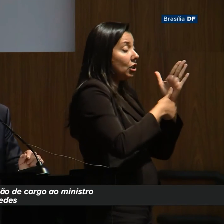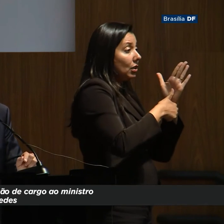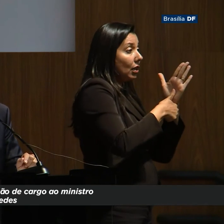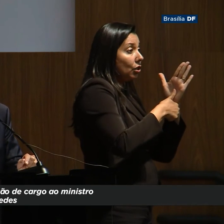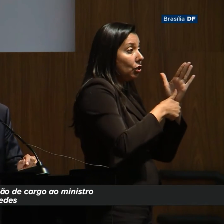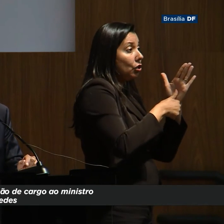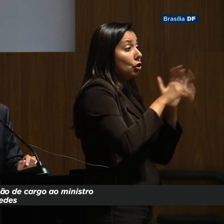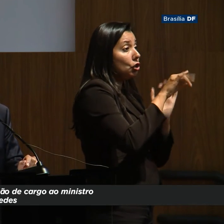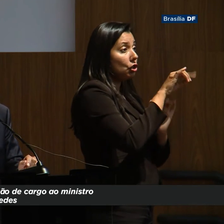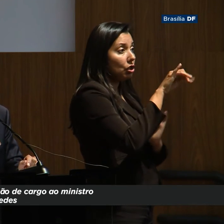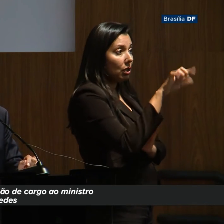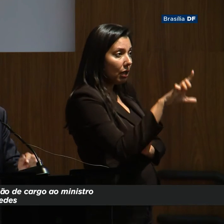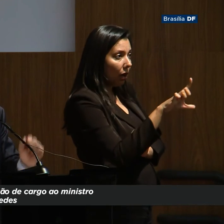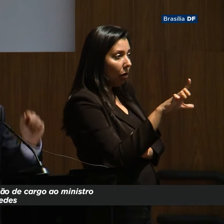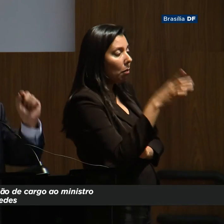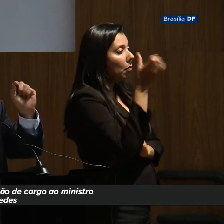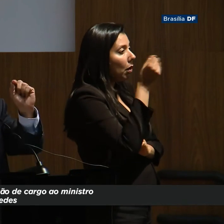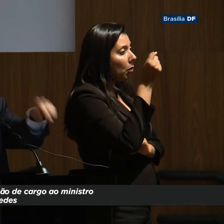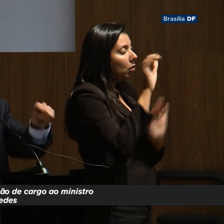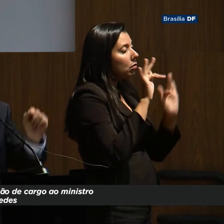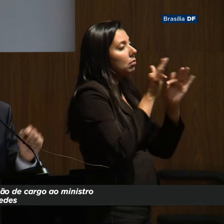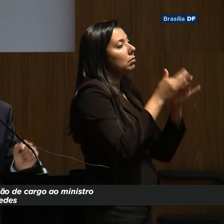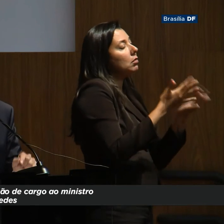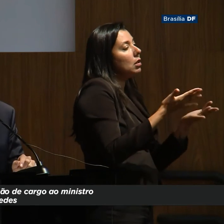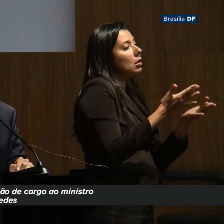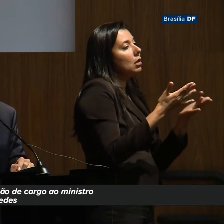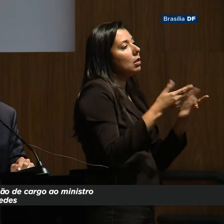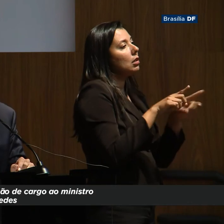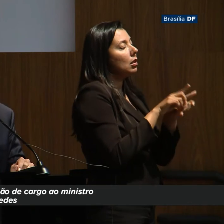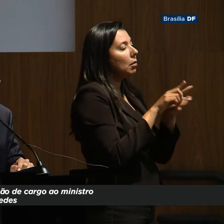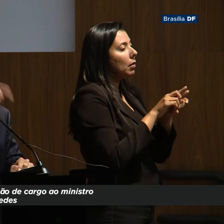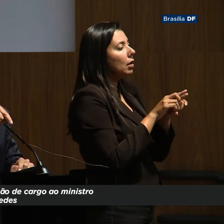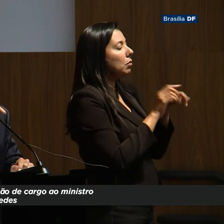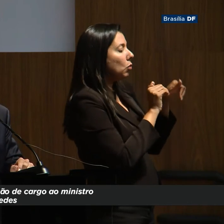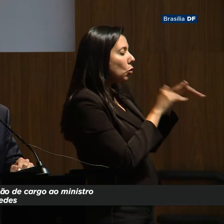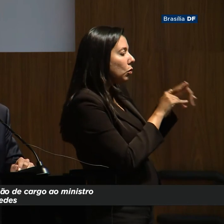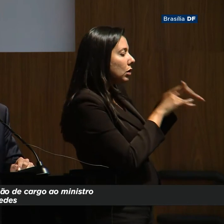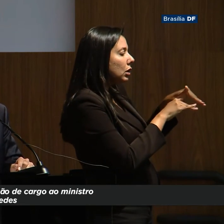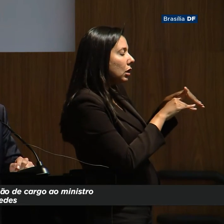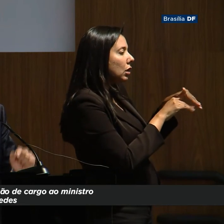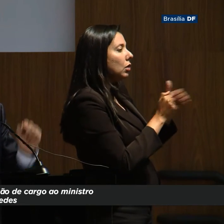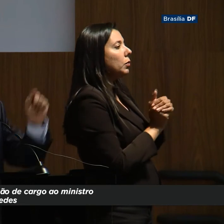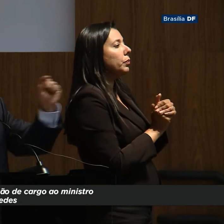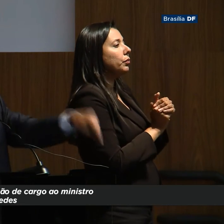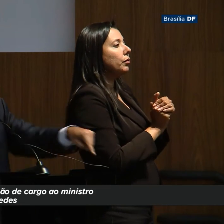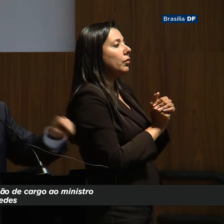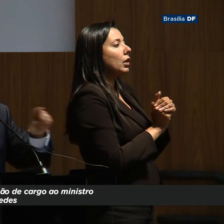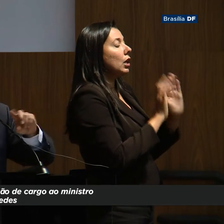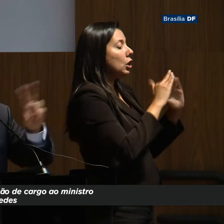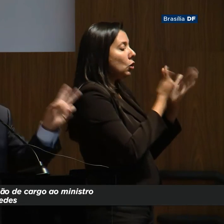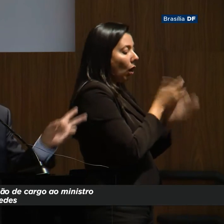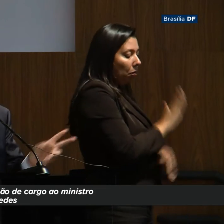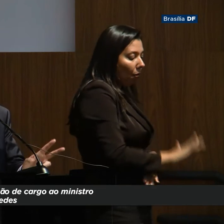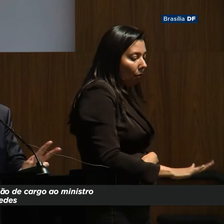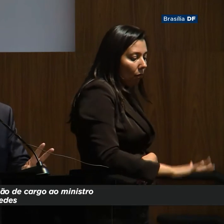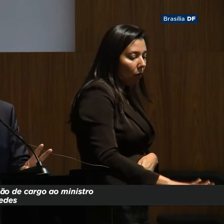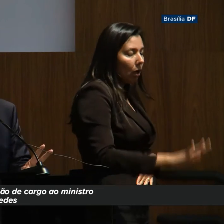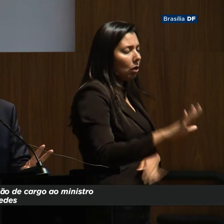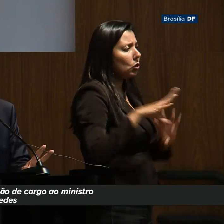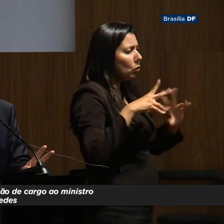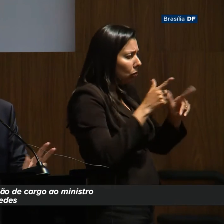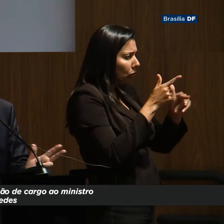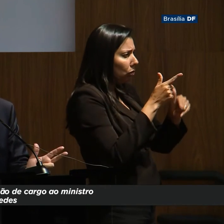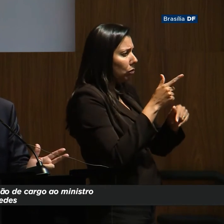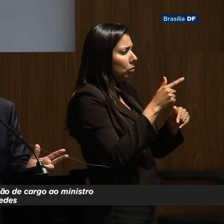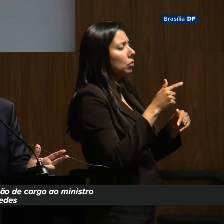para tudo, para a Bolsa Família, para a Bolsa Voucher Educação, creche, todos os programas sociais